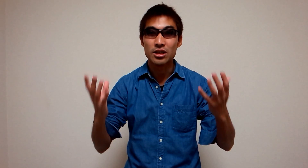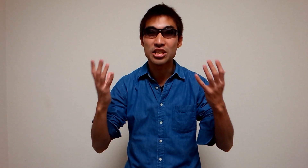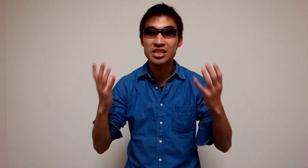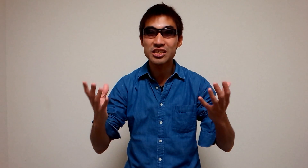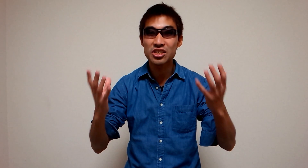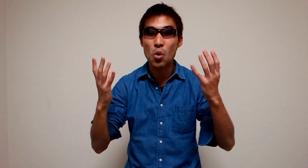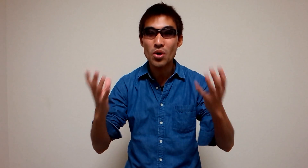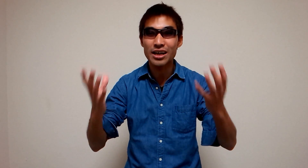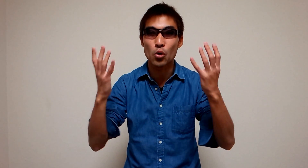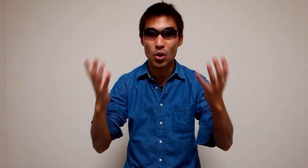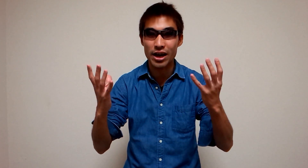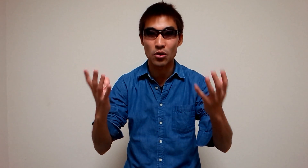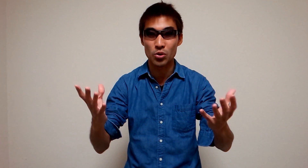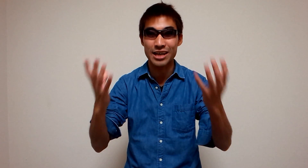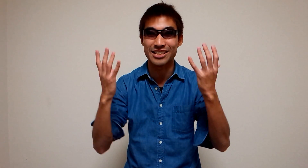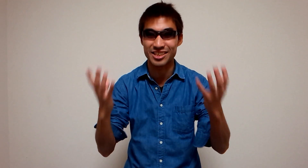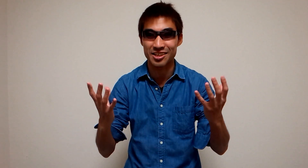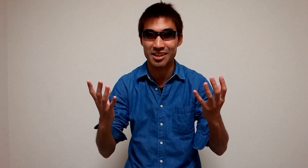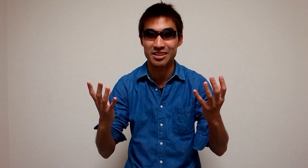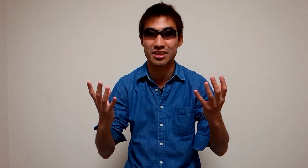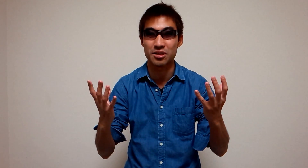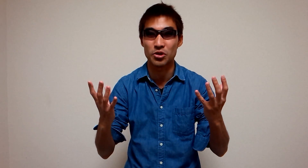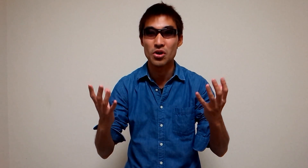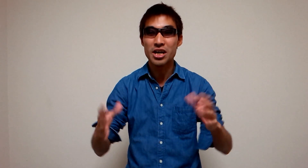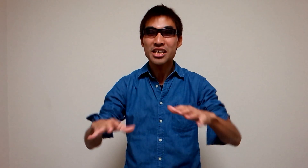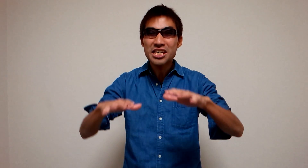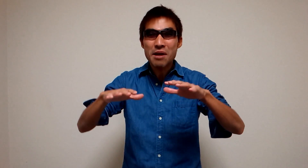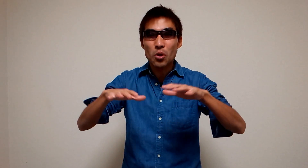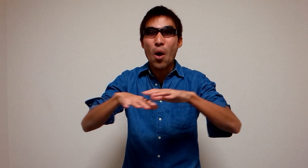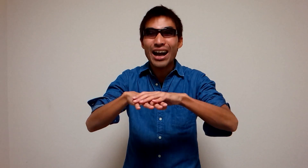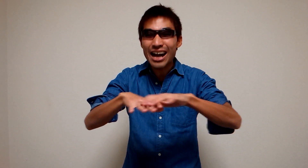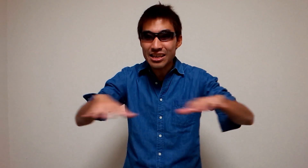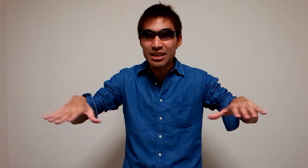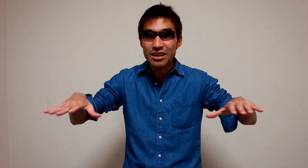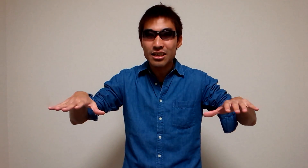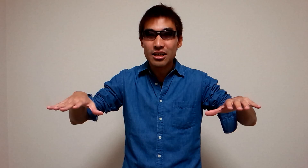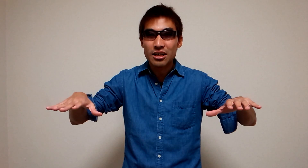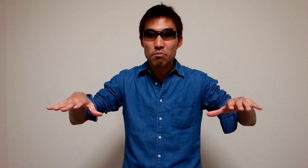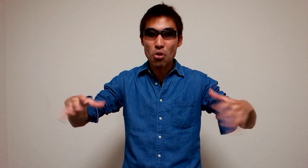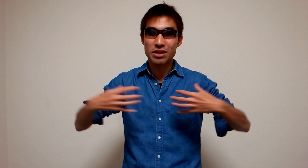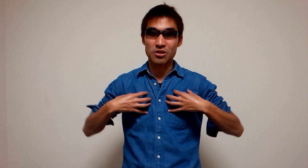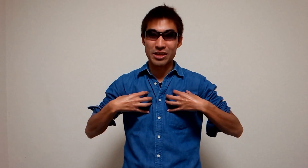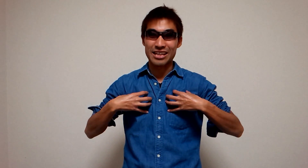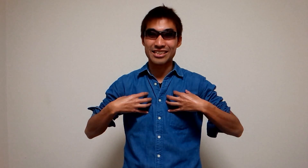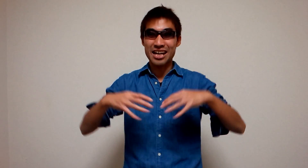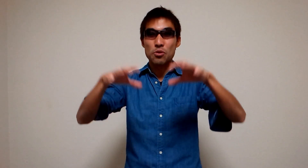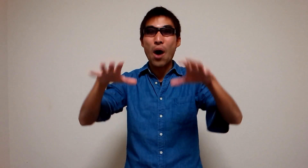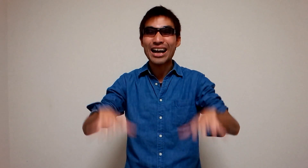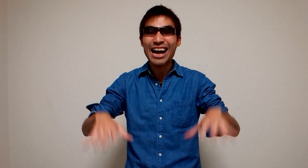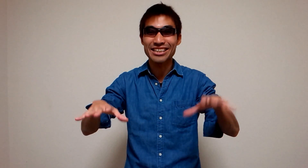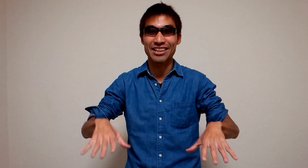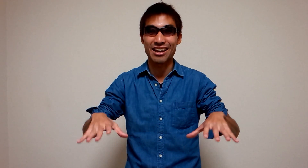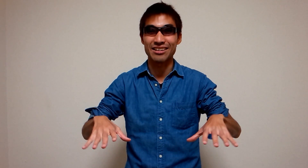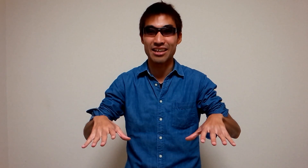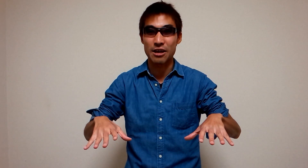1日4回5回オナニーしてなんですけども今の若い僕らの年代さらに若い年代って